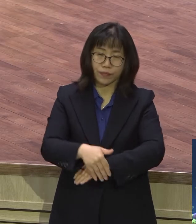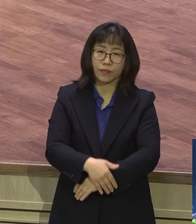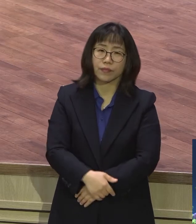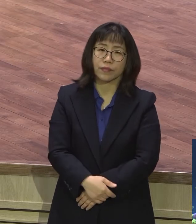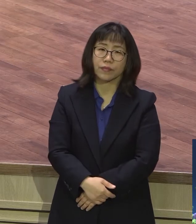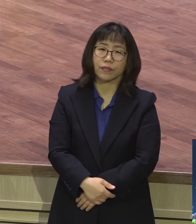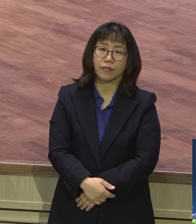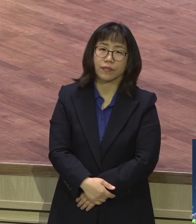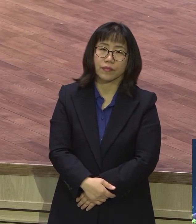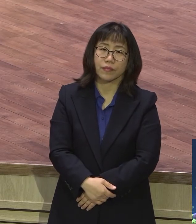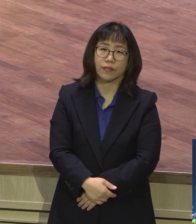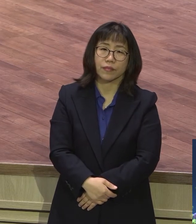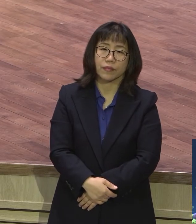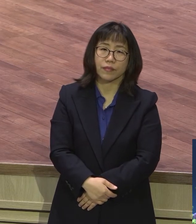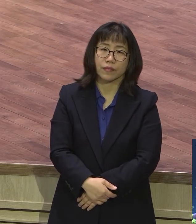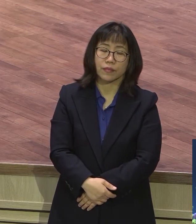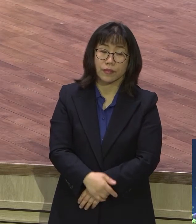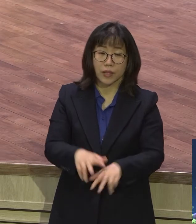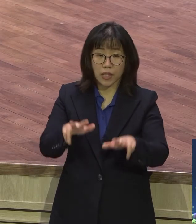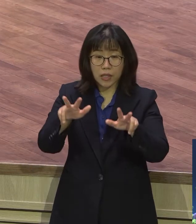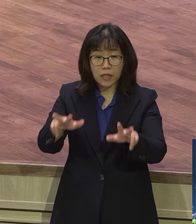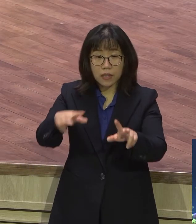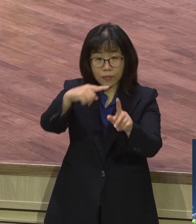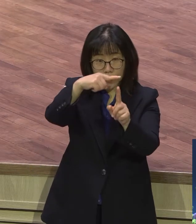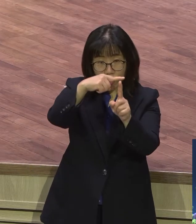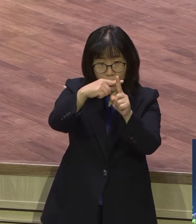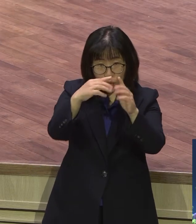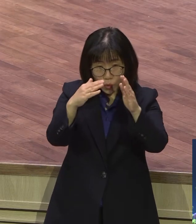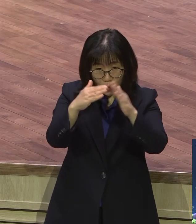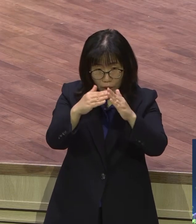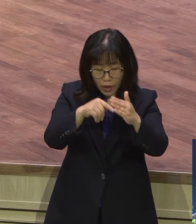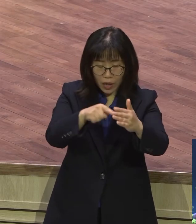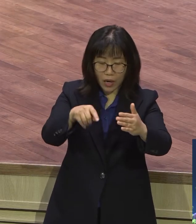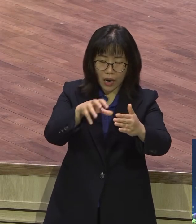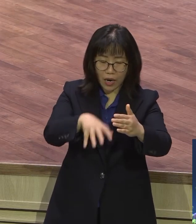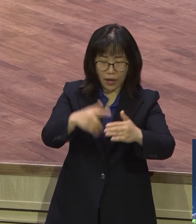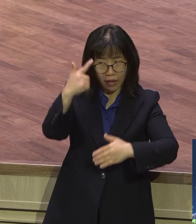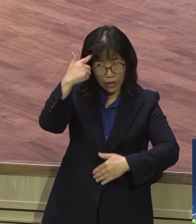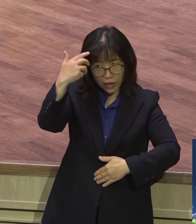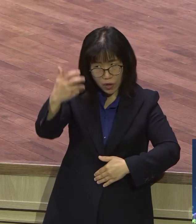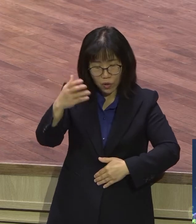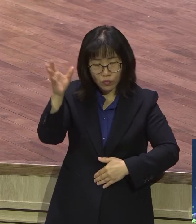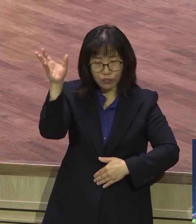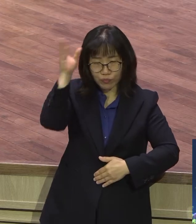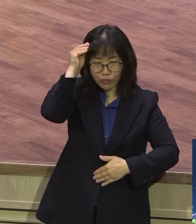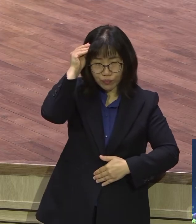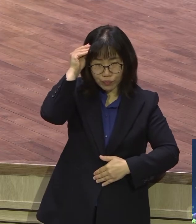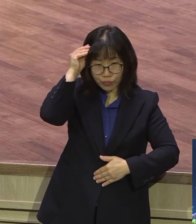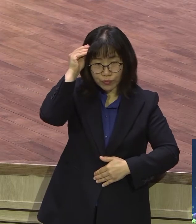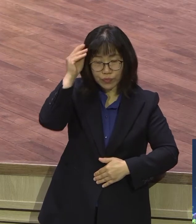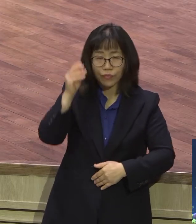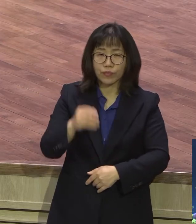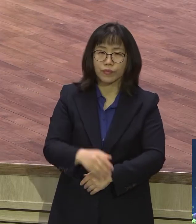그러니까 교회가 그렇습니다 모든 걸 영적으로 바라고 영적으로 써야 되는데 그걸 못해요 그건 복음 놓치는 겁니다